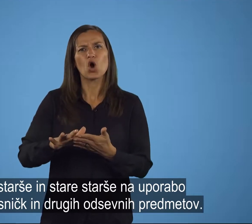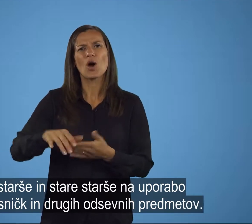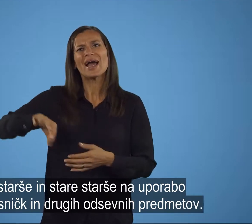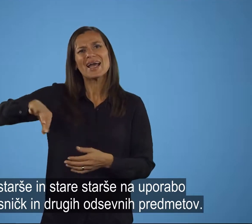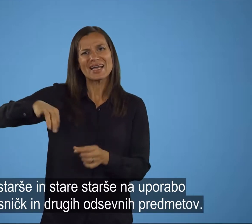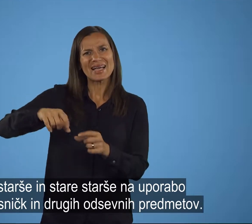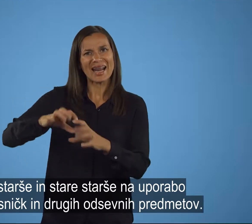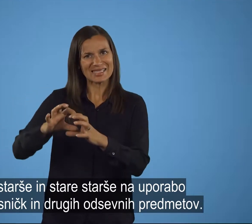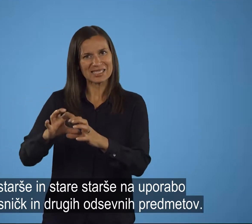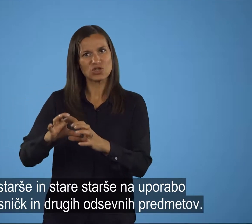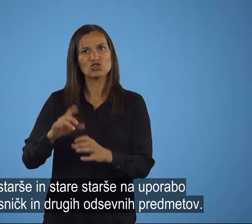predmetov.